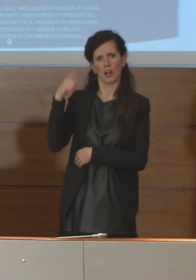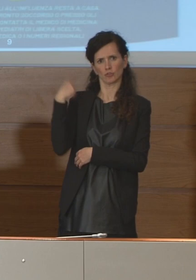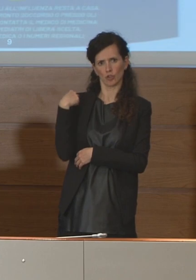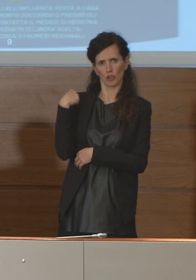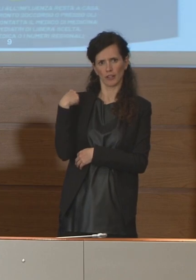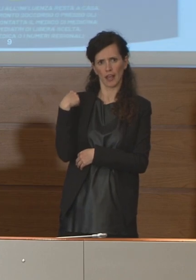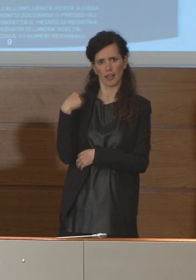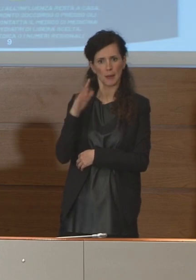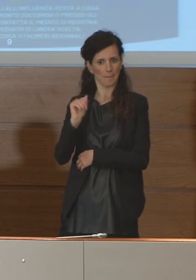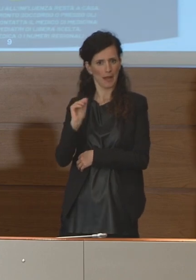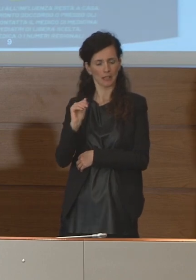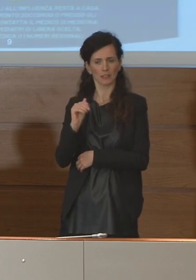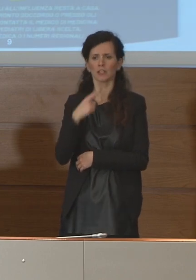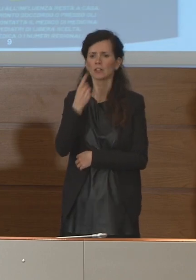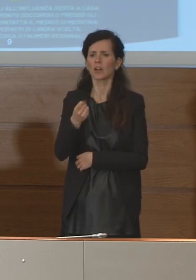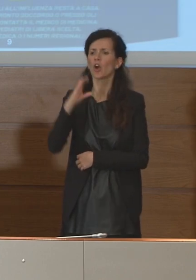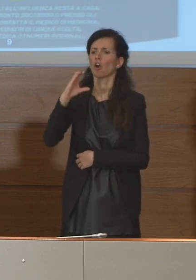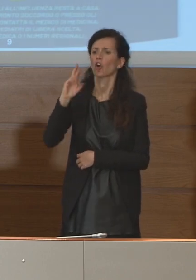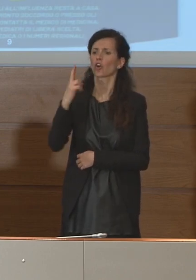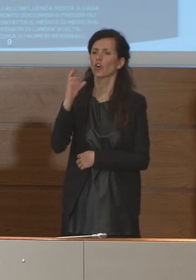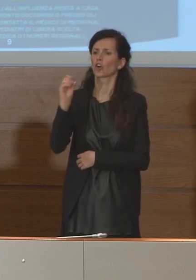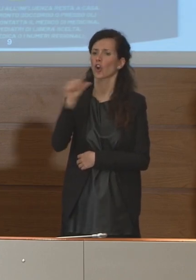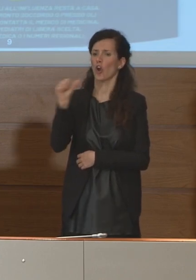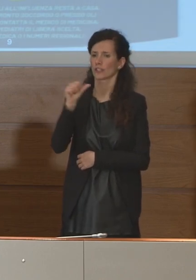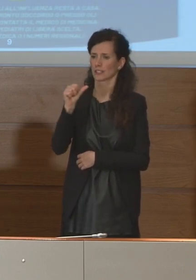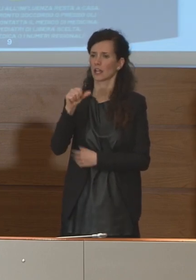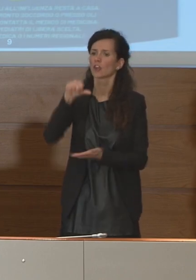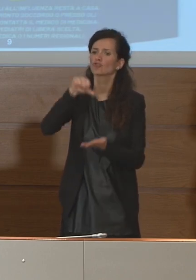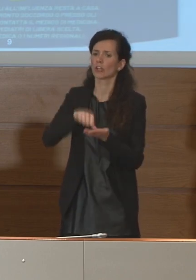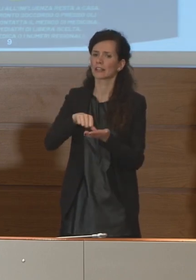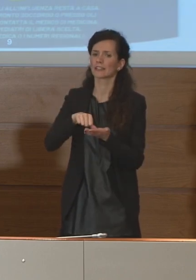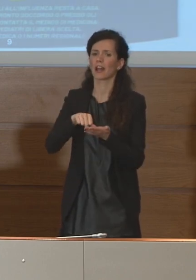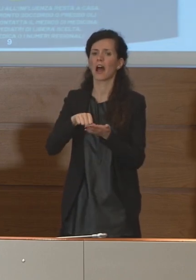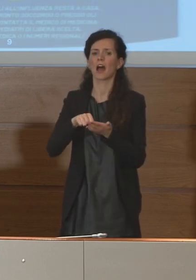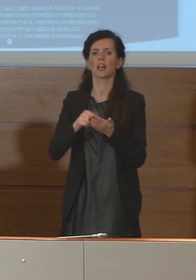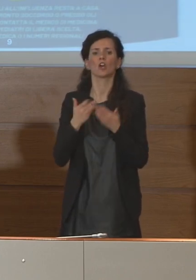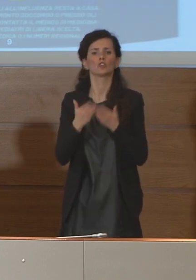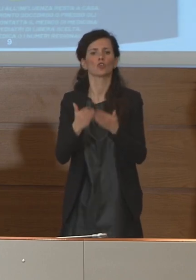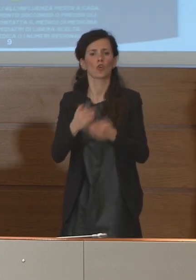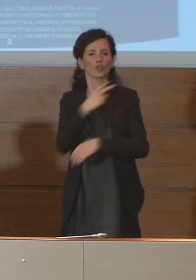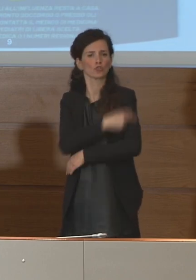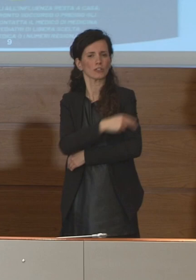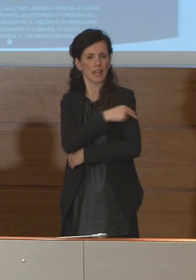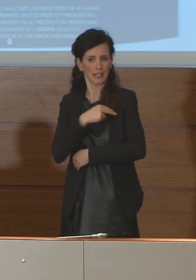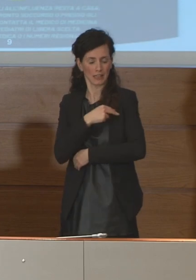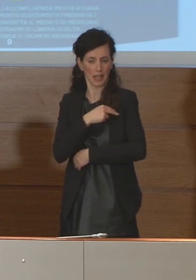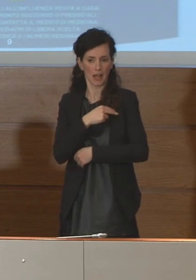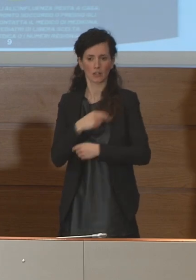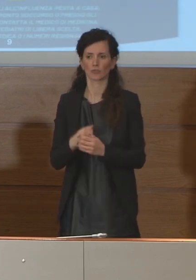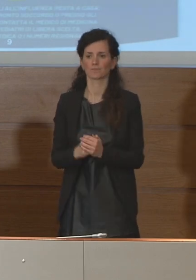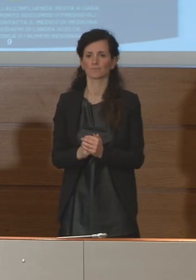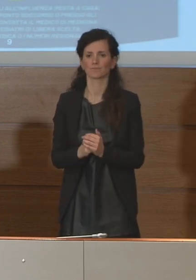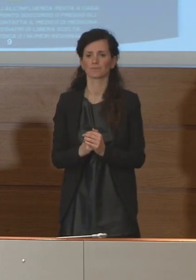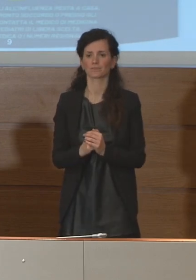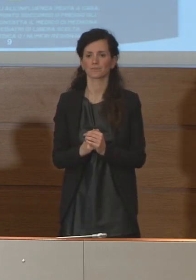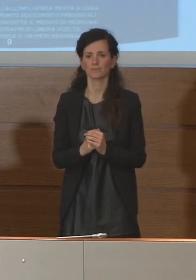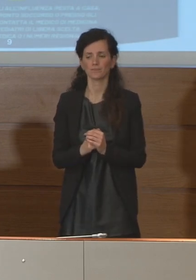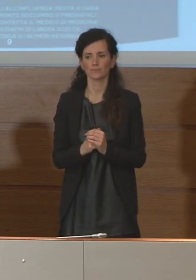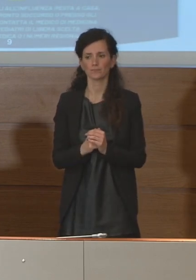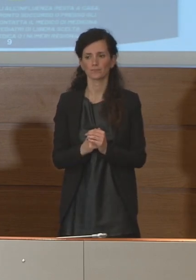sistema della CROSS, la centrale remota di soccorso sanitario. Quando in